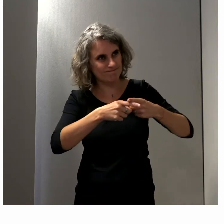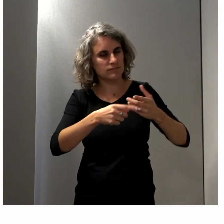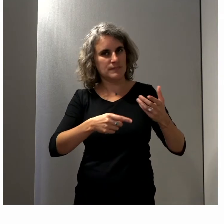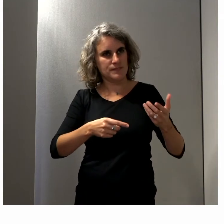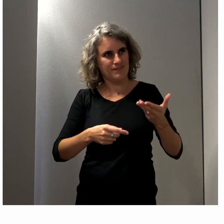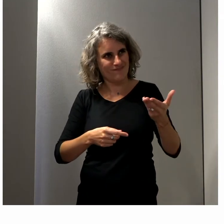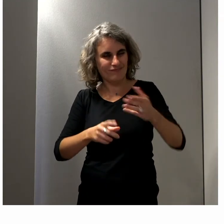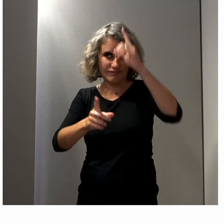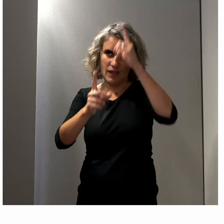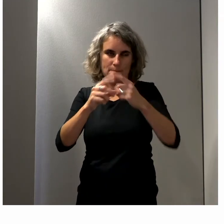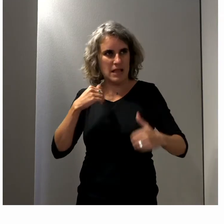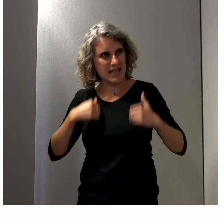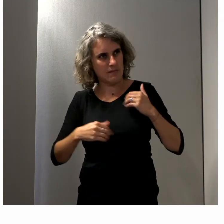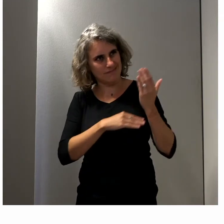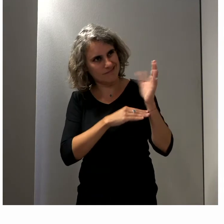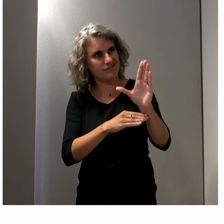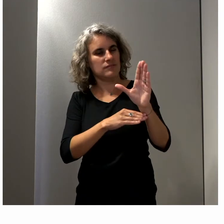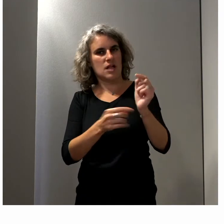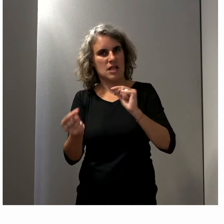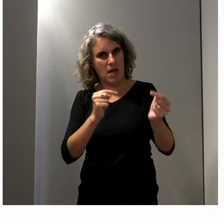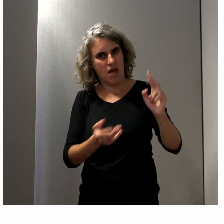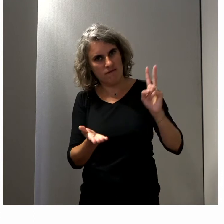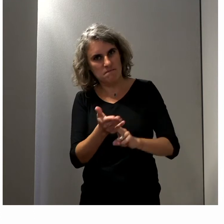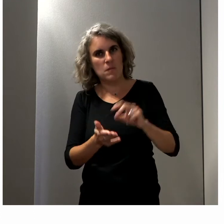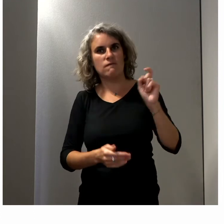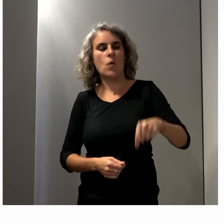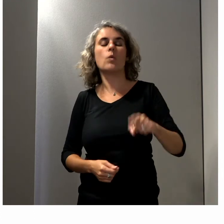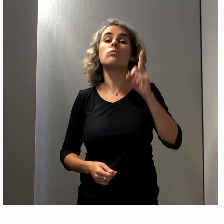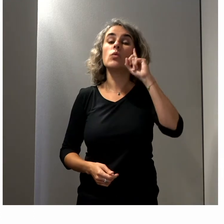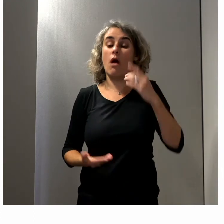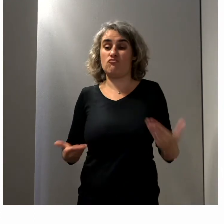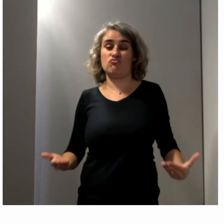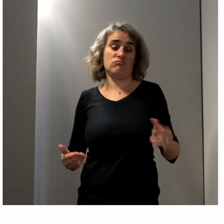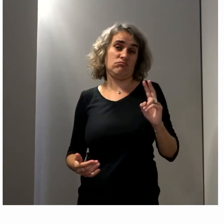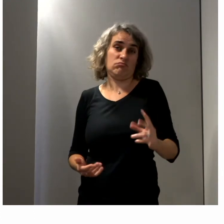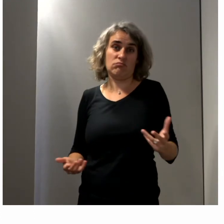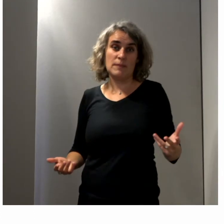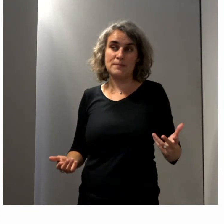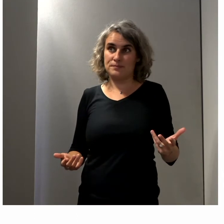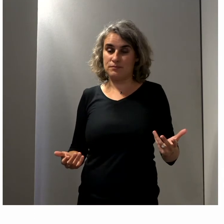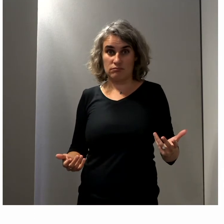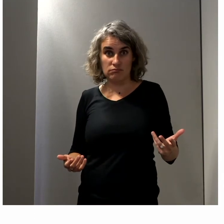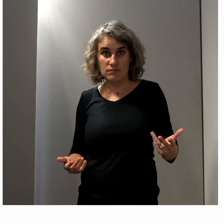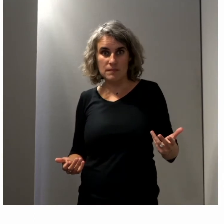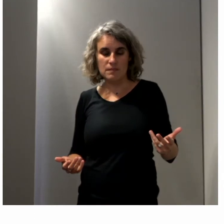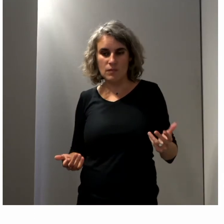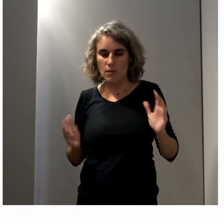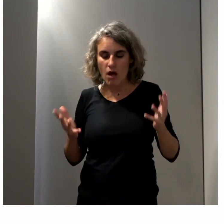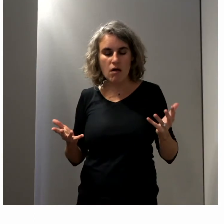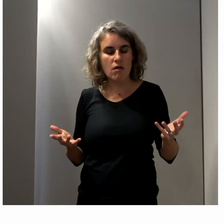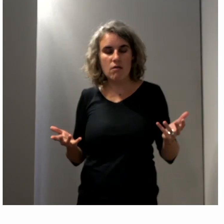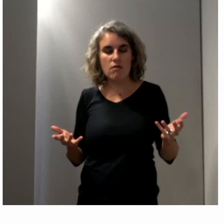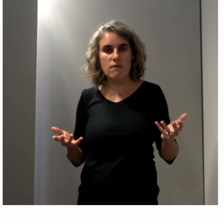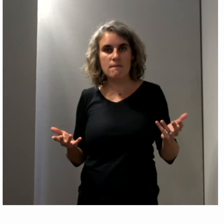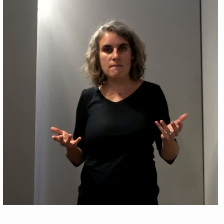sujets soient réellement mis en débat et plus que débat, c'est-à-dire qu'aujourd'hui, la question qui se pose, c'est comment on fait pour arriver